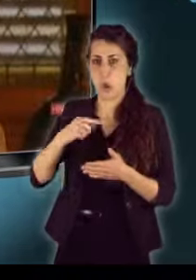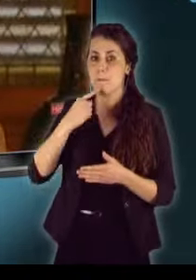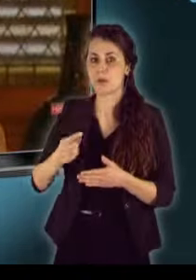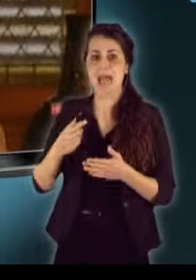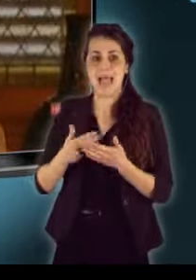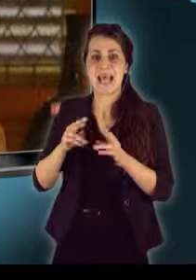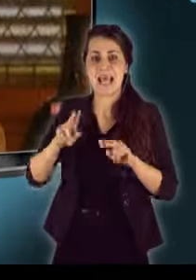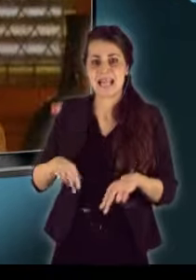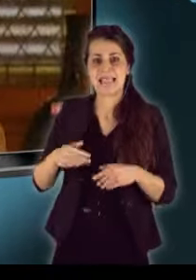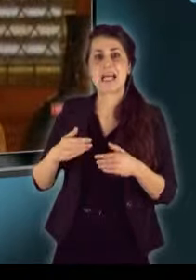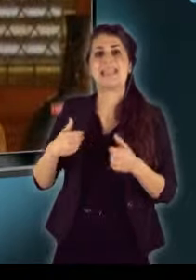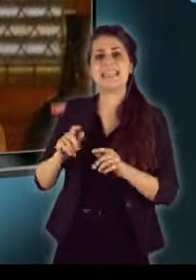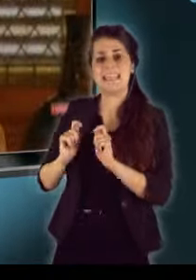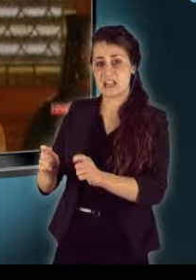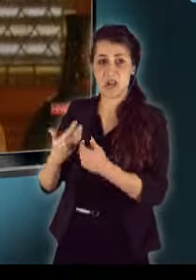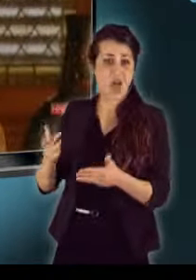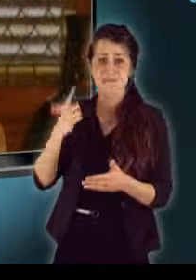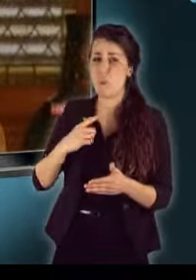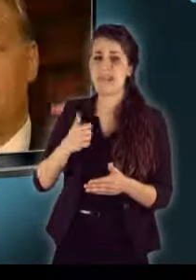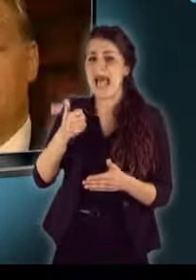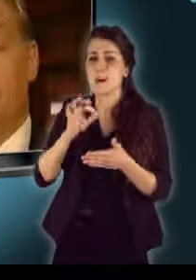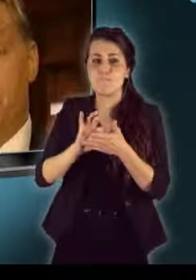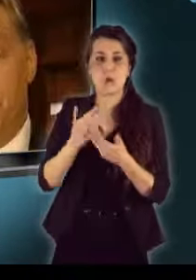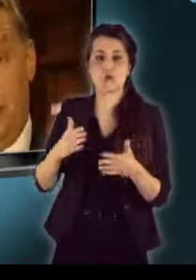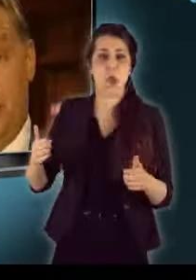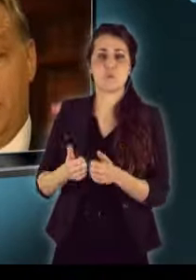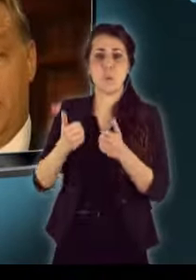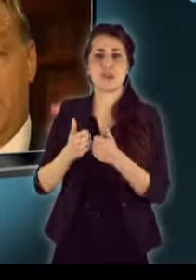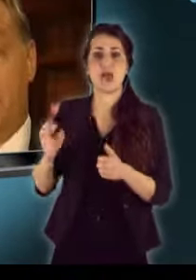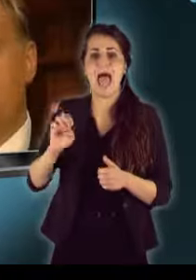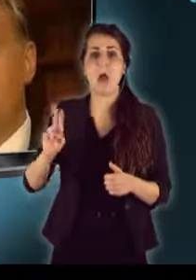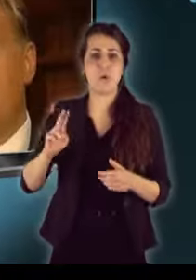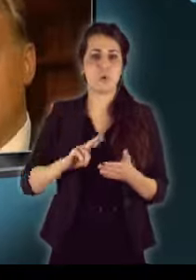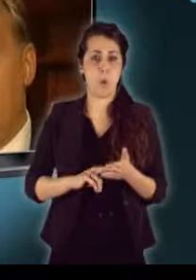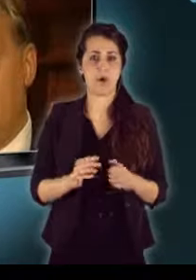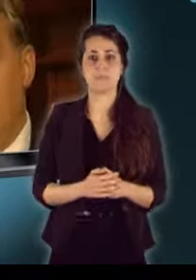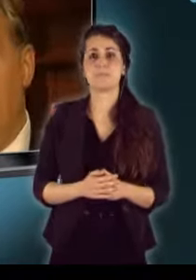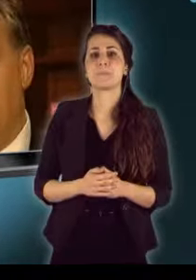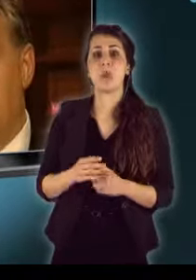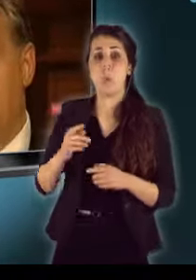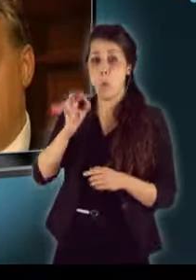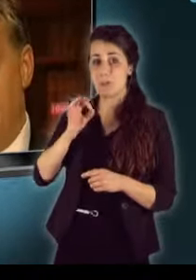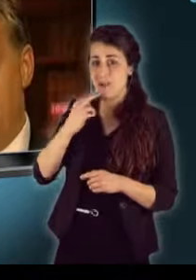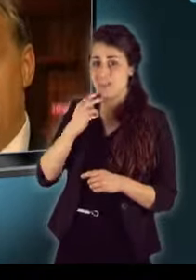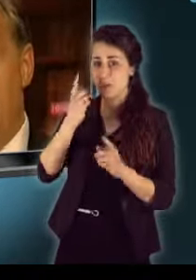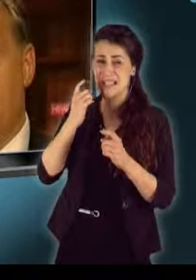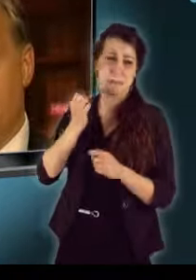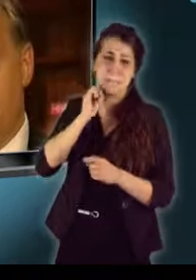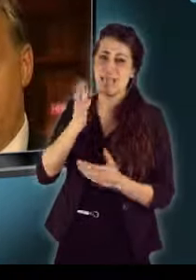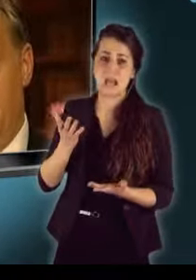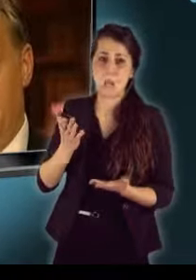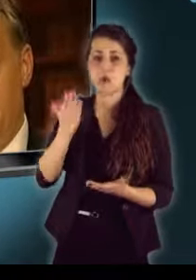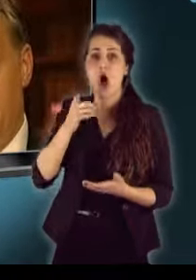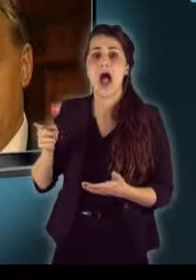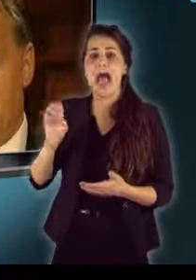eredetileg beterjesztett indítvány semmit között egyetlen pontban sem az uniós joggal. Orbán Viktor szerint pedig szinte mindennapos,